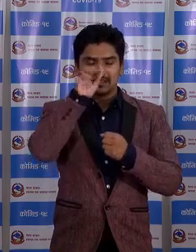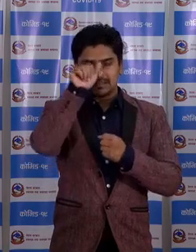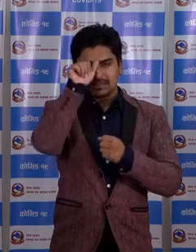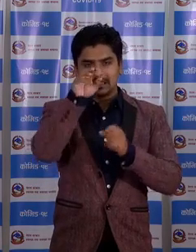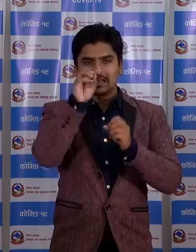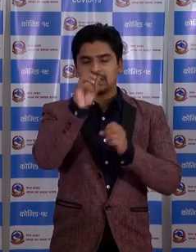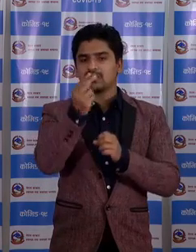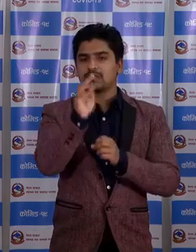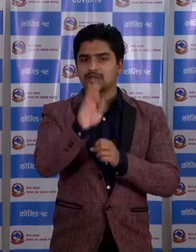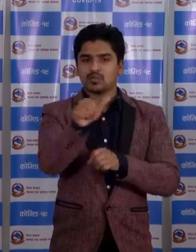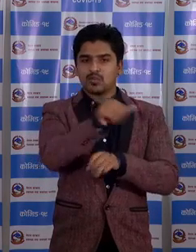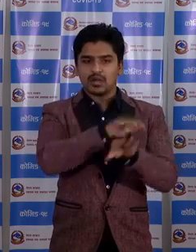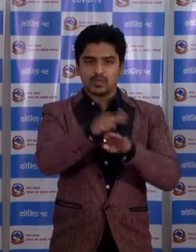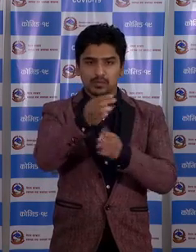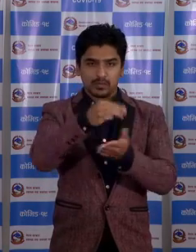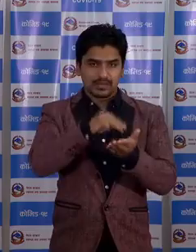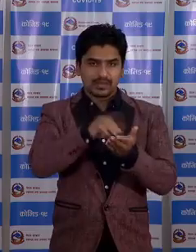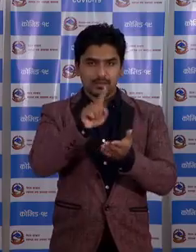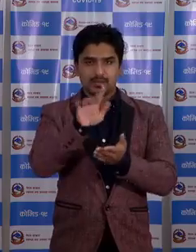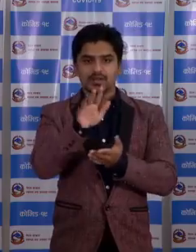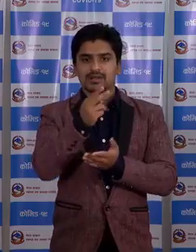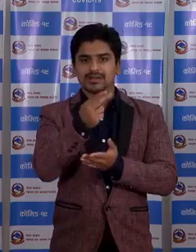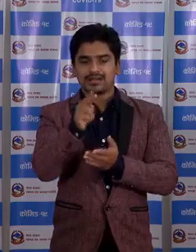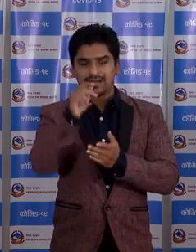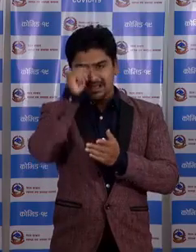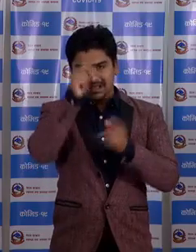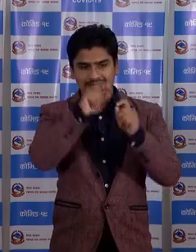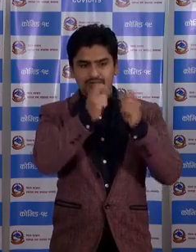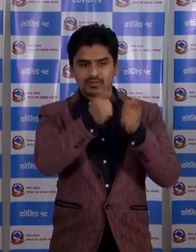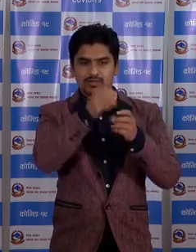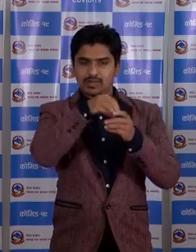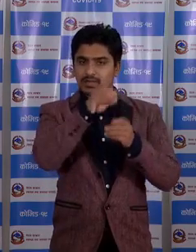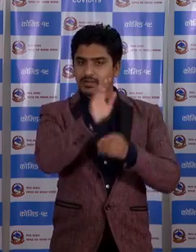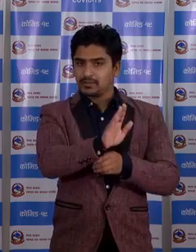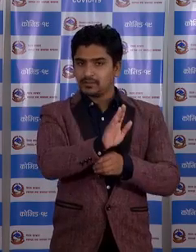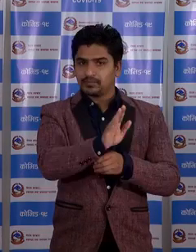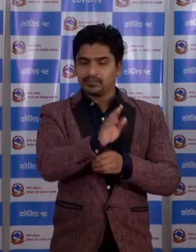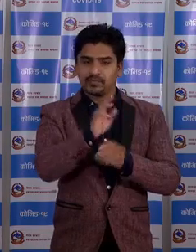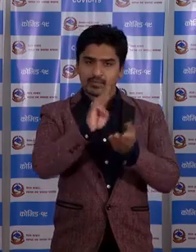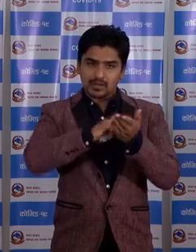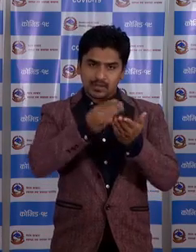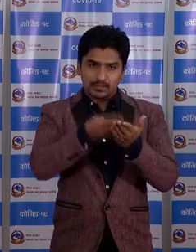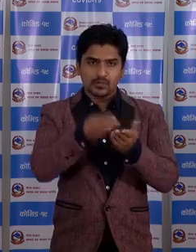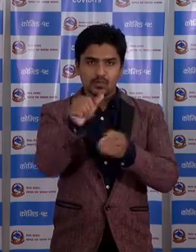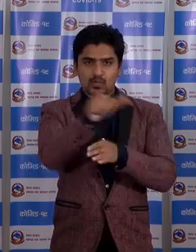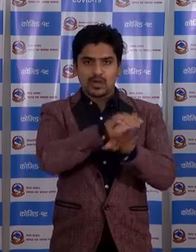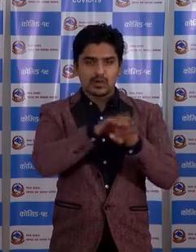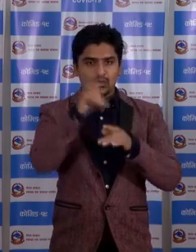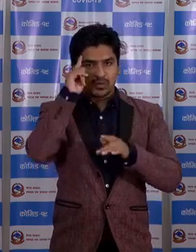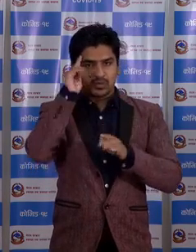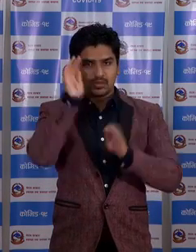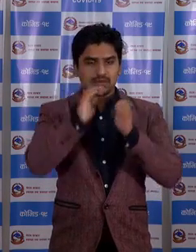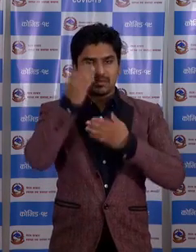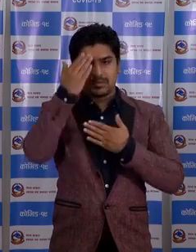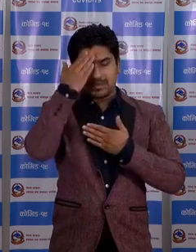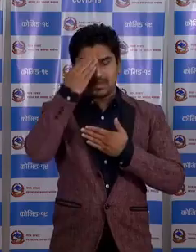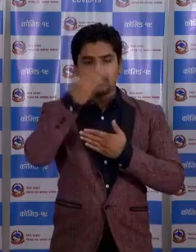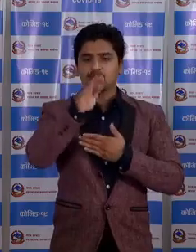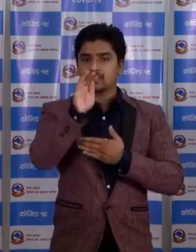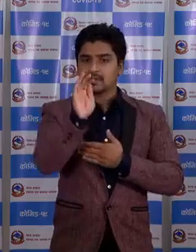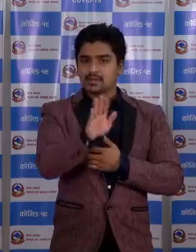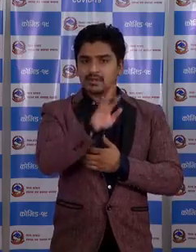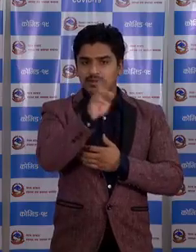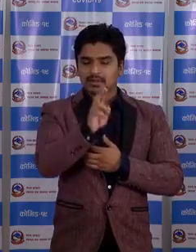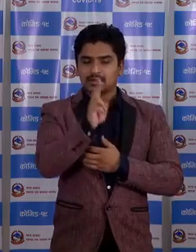लिनुबवईको चुछ उंहाँ आरू मद्दे पंद्रों जाना रेड जोनमा परनुबवईको चुछ यानिकी वहारू संभावित संक्रमित हरू न